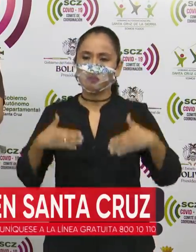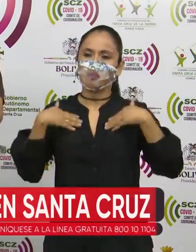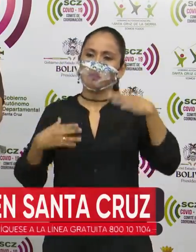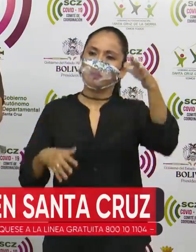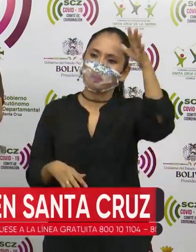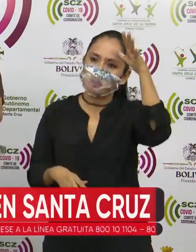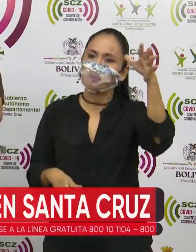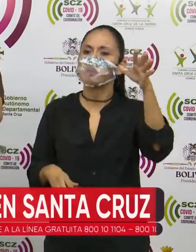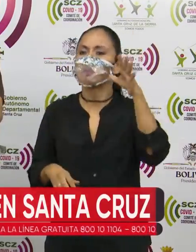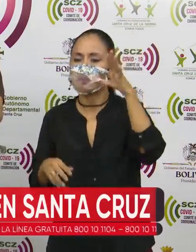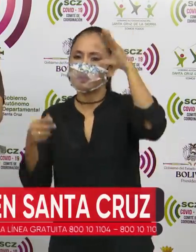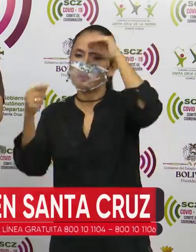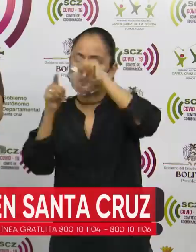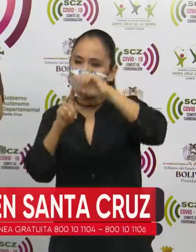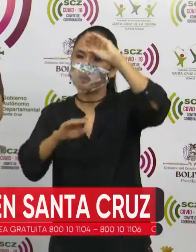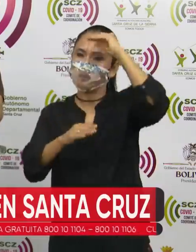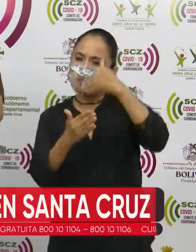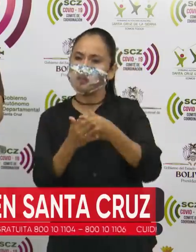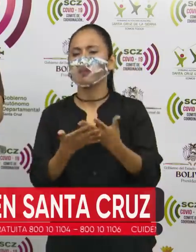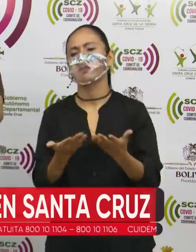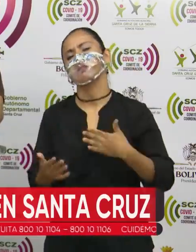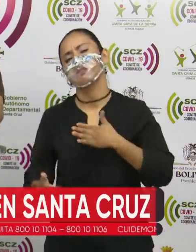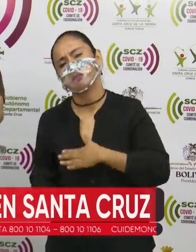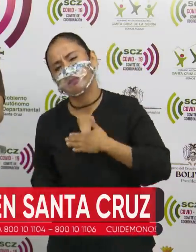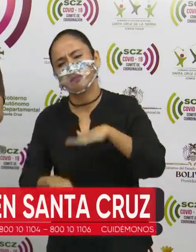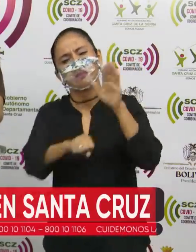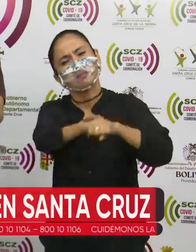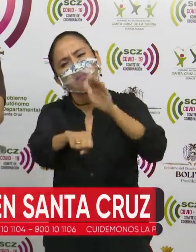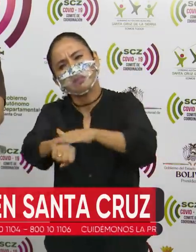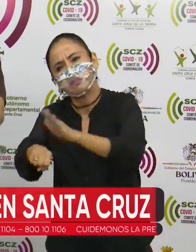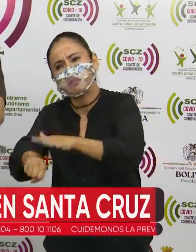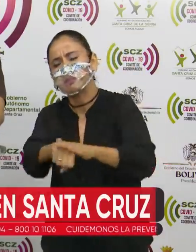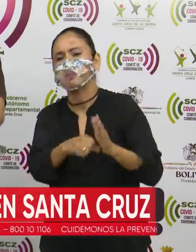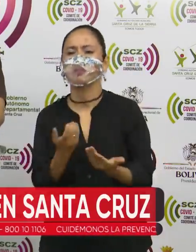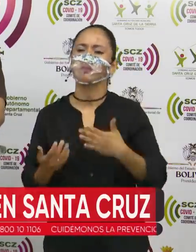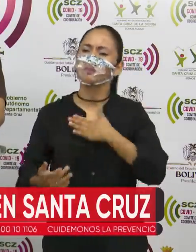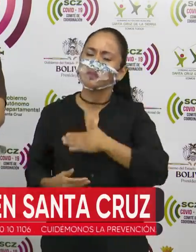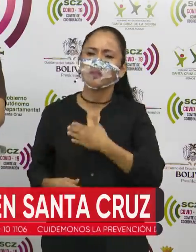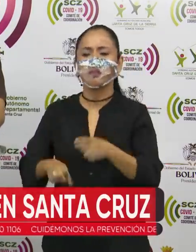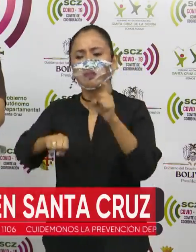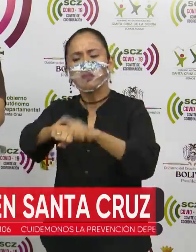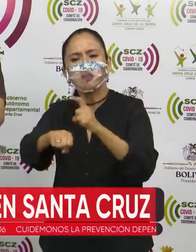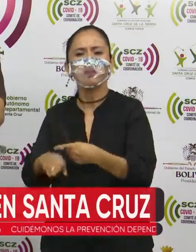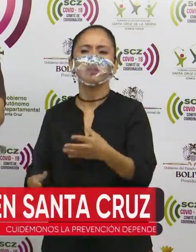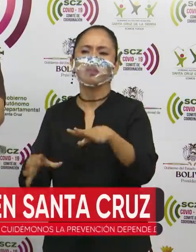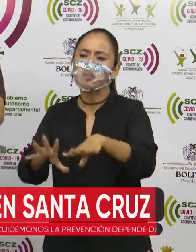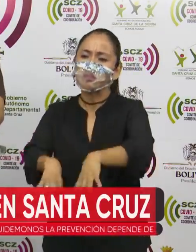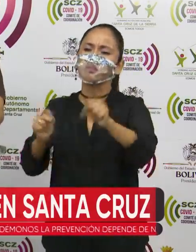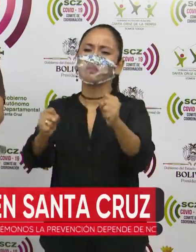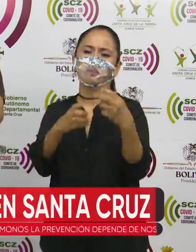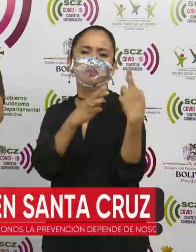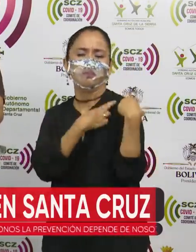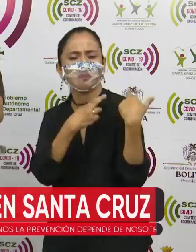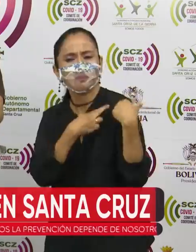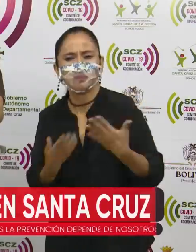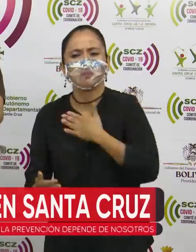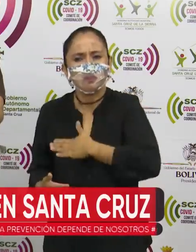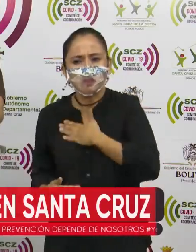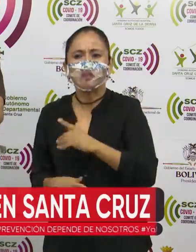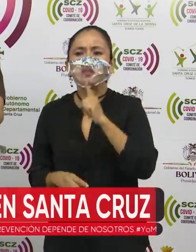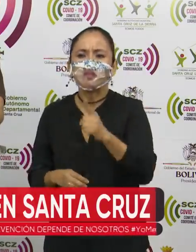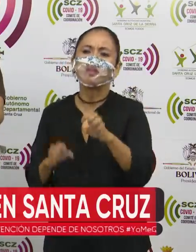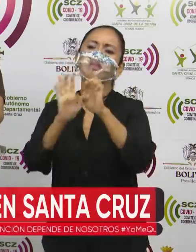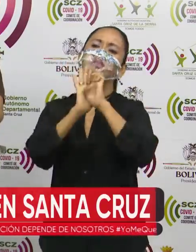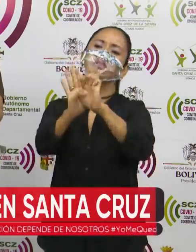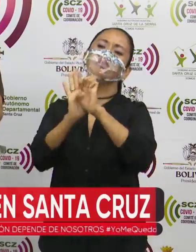y nuestros enfermos. Despertemos Santa Cruz, despertemos porque es hora de tomar responsabilidad y